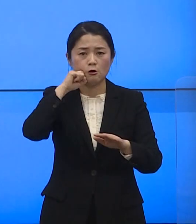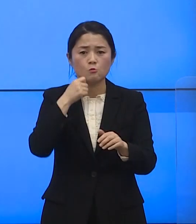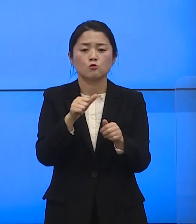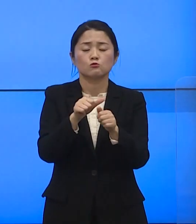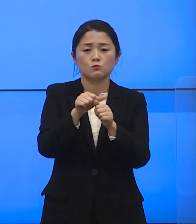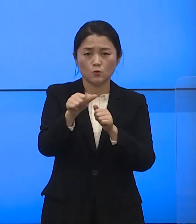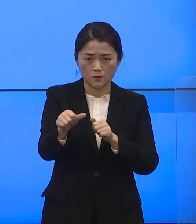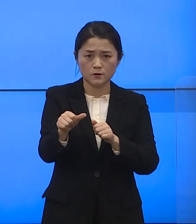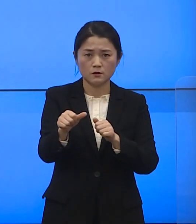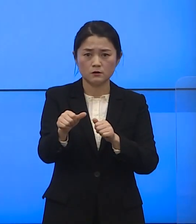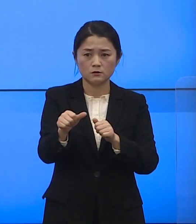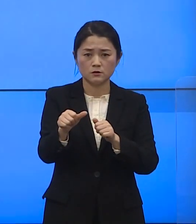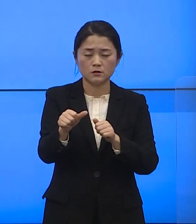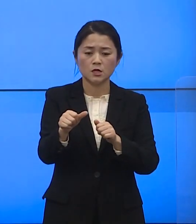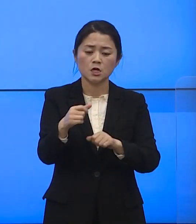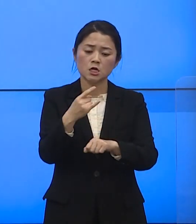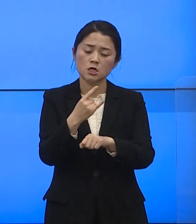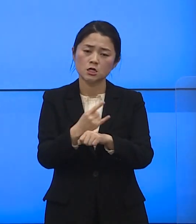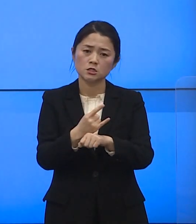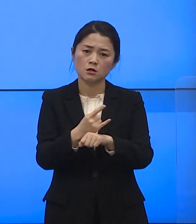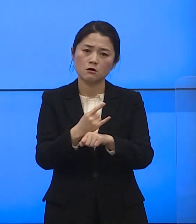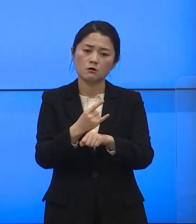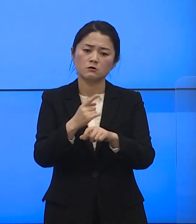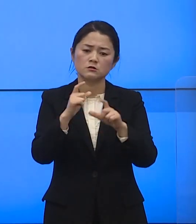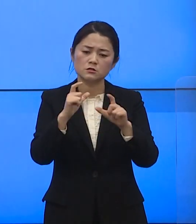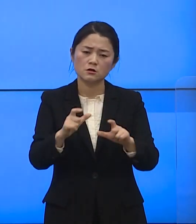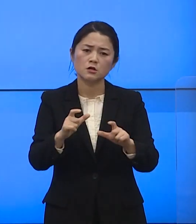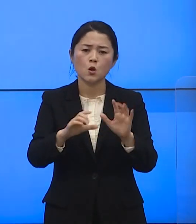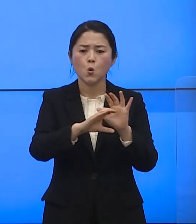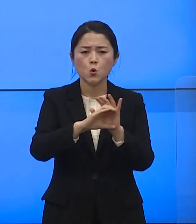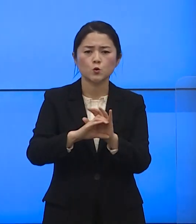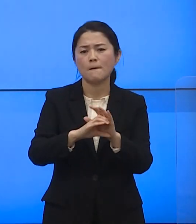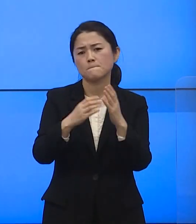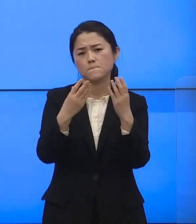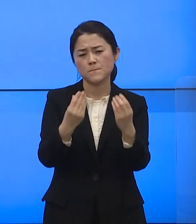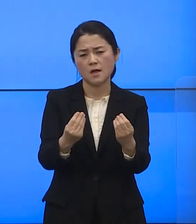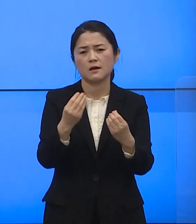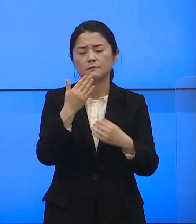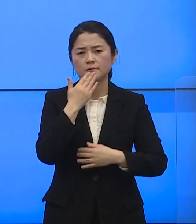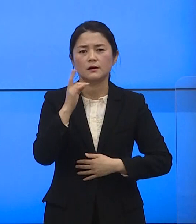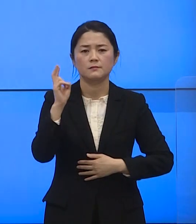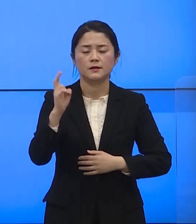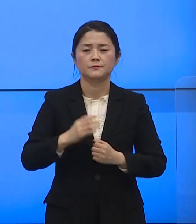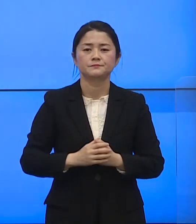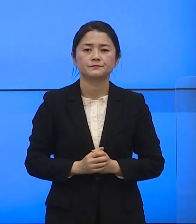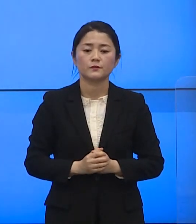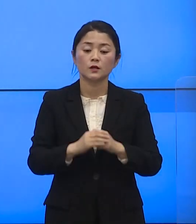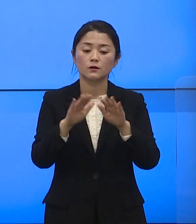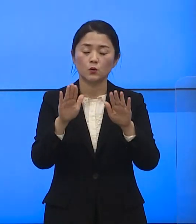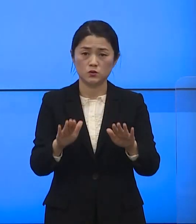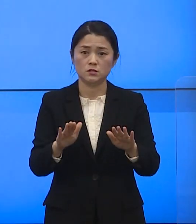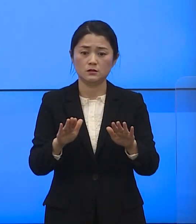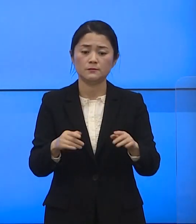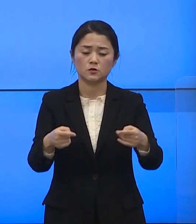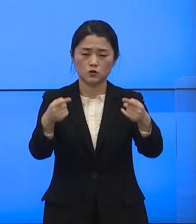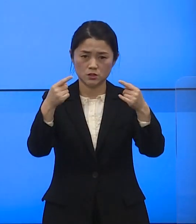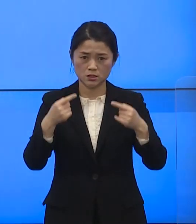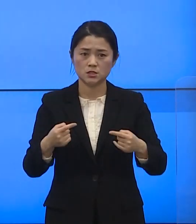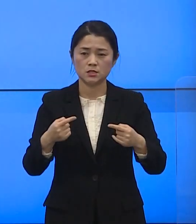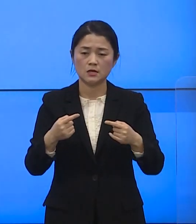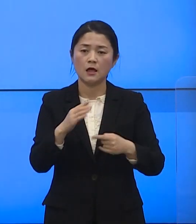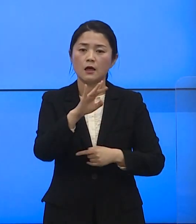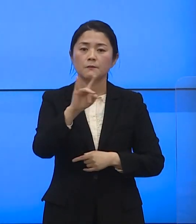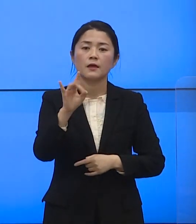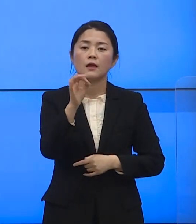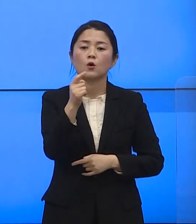극복한다면 우리는 터널의 끝을 빨리 맞이하게 될 것입니다 오늘 이 자리에 함께해 주신